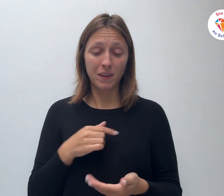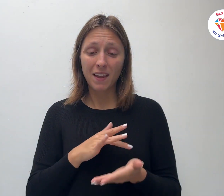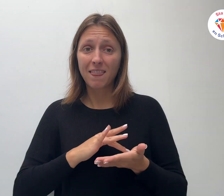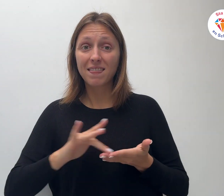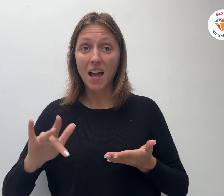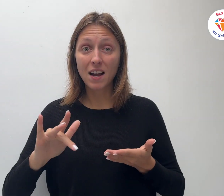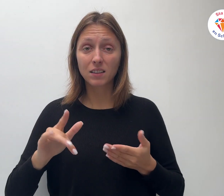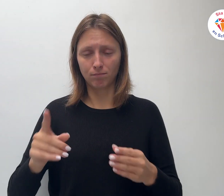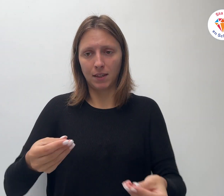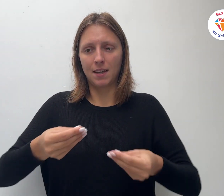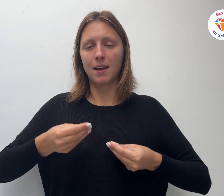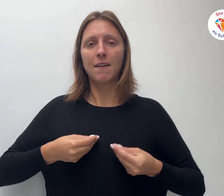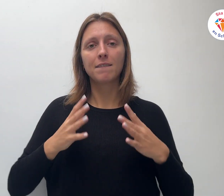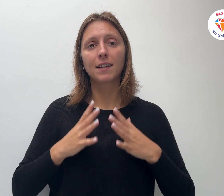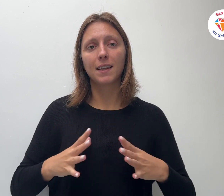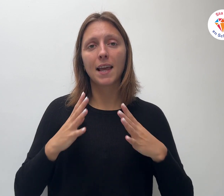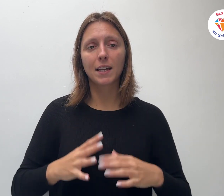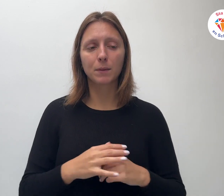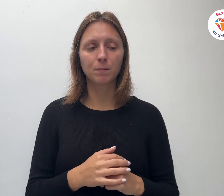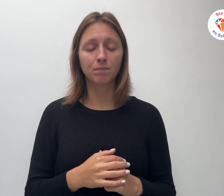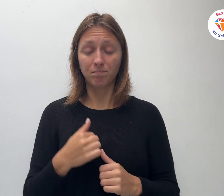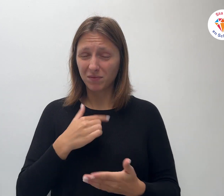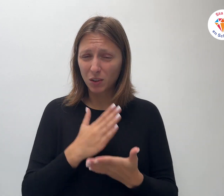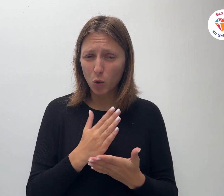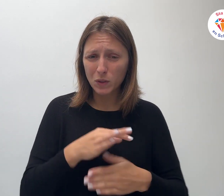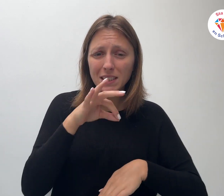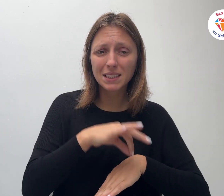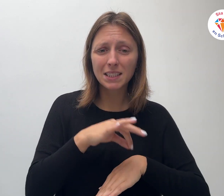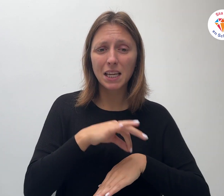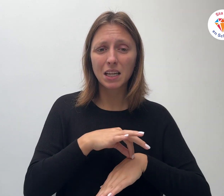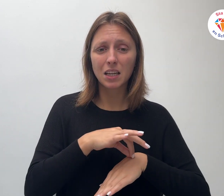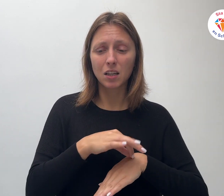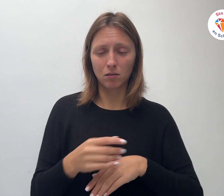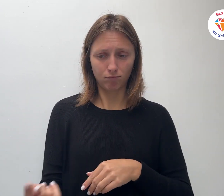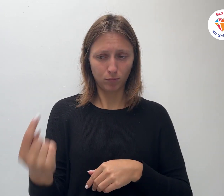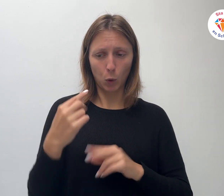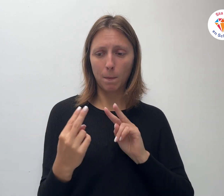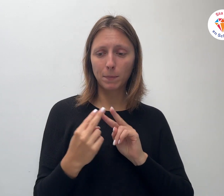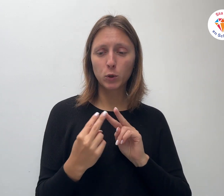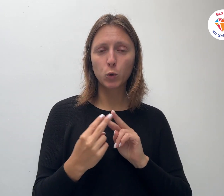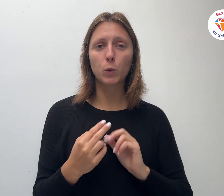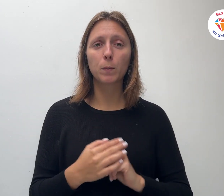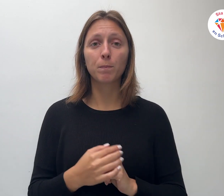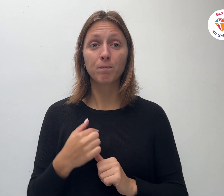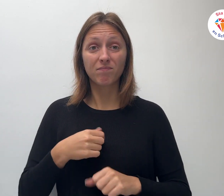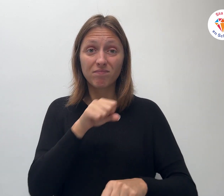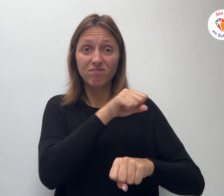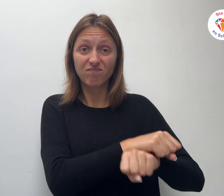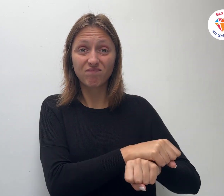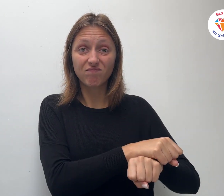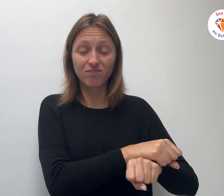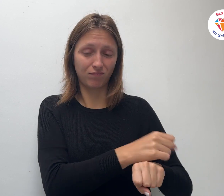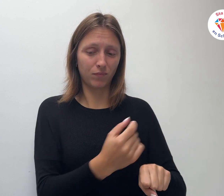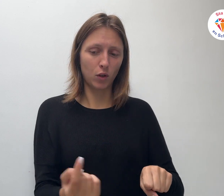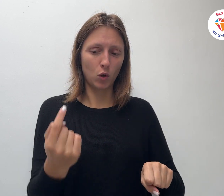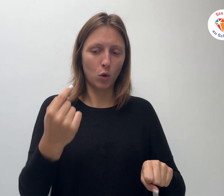mij bekleed. Ik ben ziek geweest en u hebt mij bezocht. Ik was in de gevangenis en u bent bij mij gekomen.